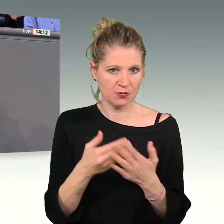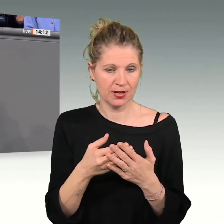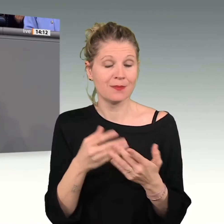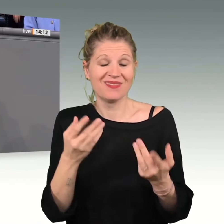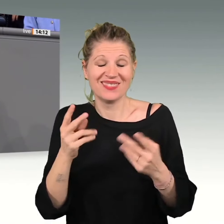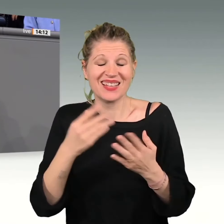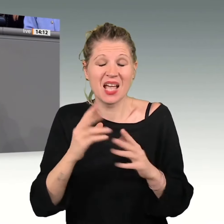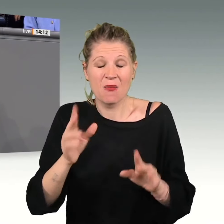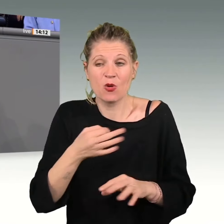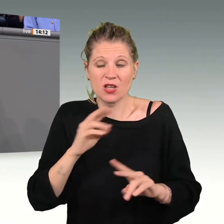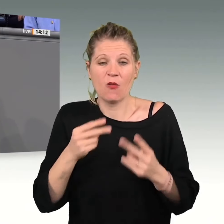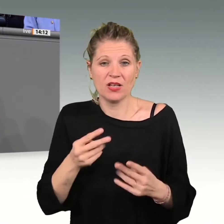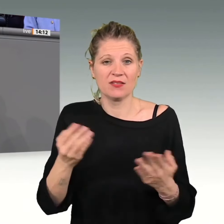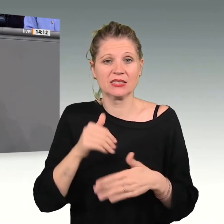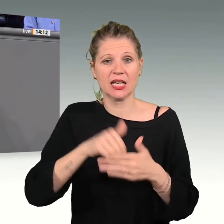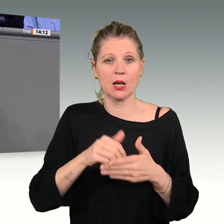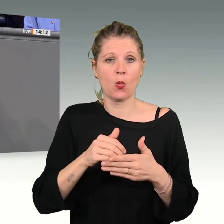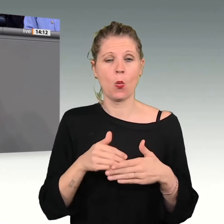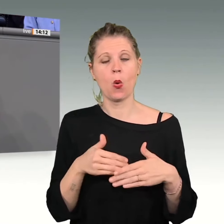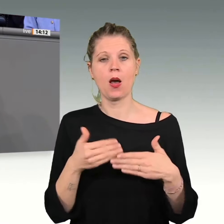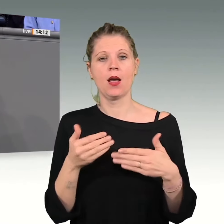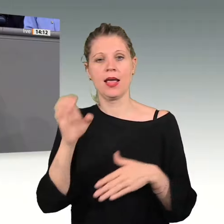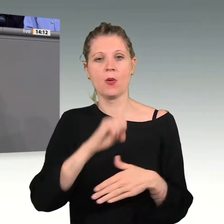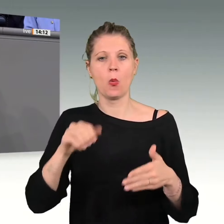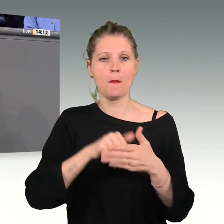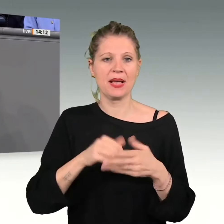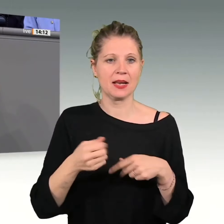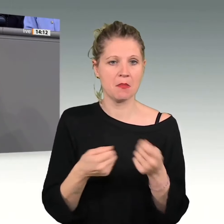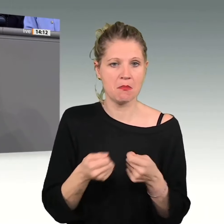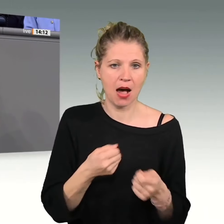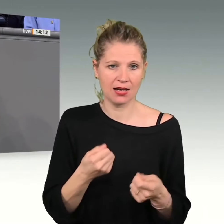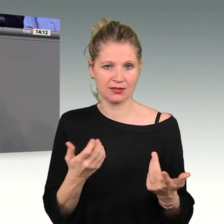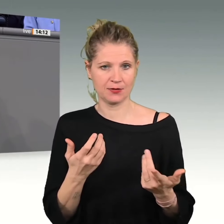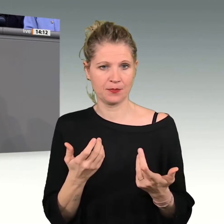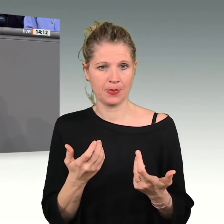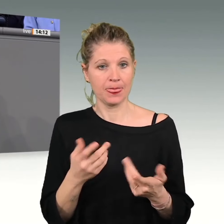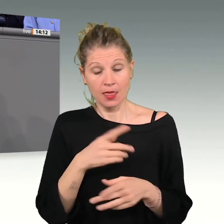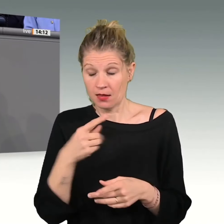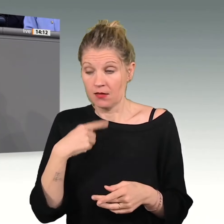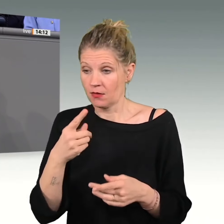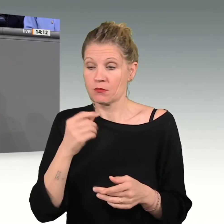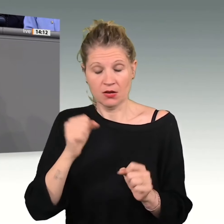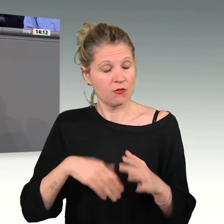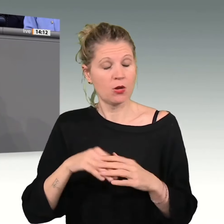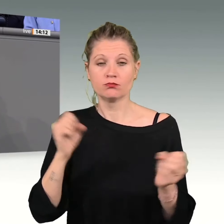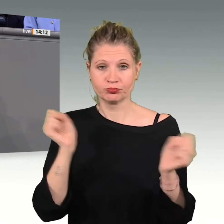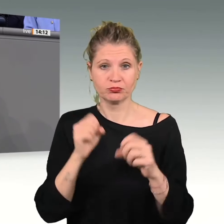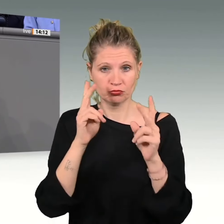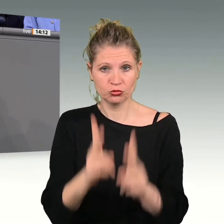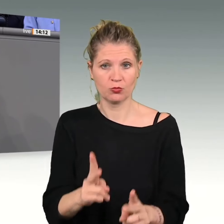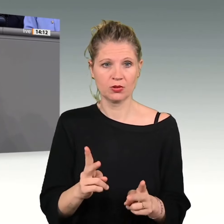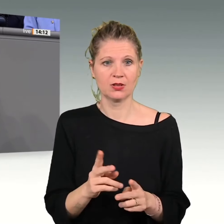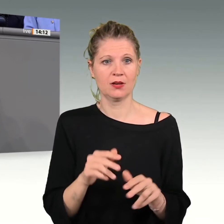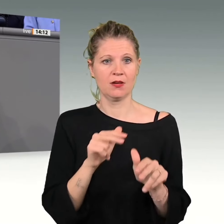zustimmen. Wir als Fortschrittskoalition wollen nicht, dass unsere Wirtschaft den Weg von Nokia oder Kodak geht. Mit den wirtschaftspolitischen